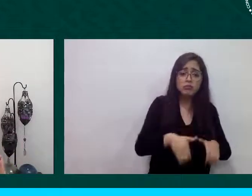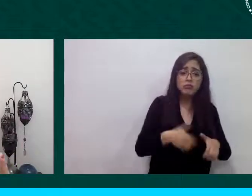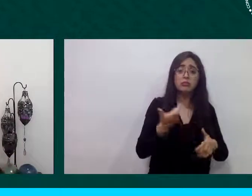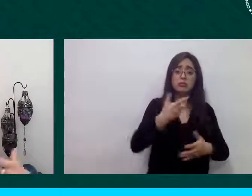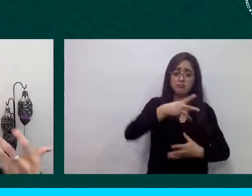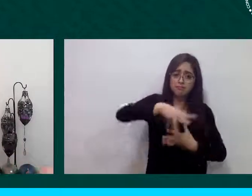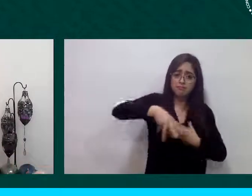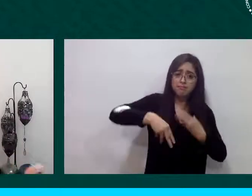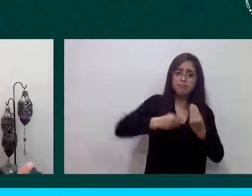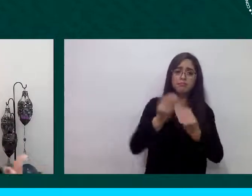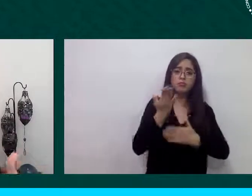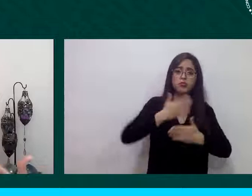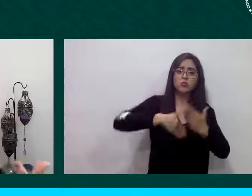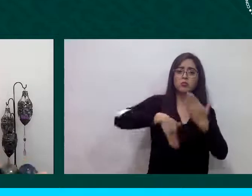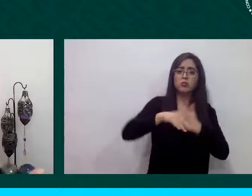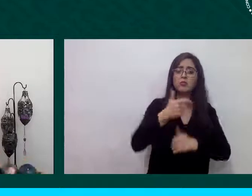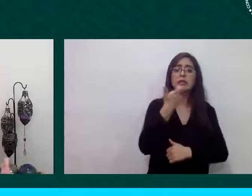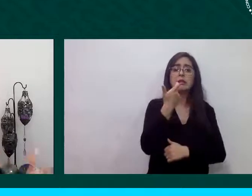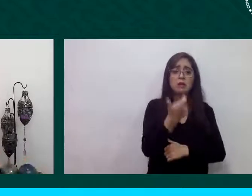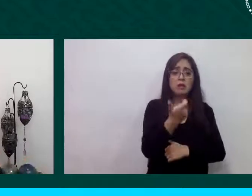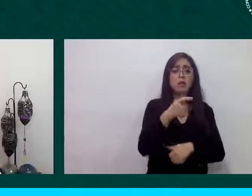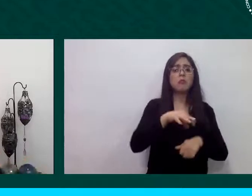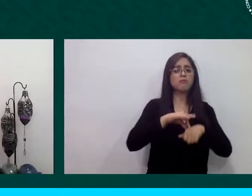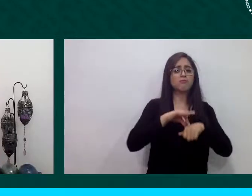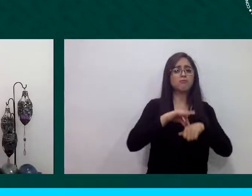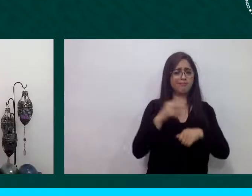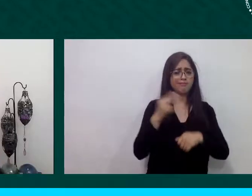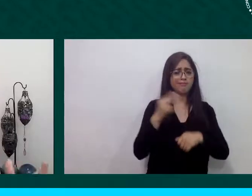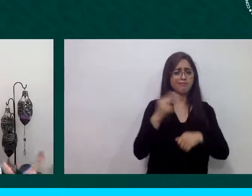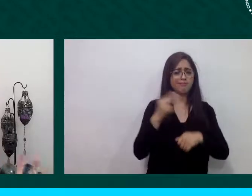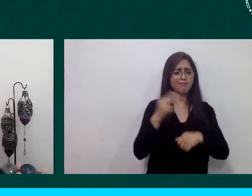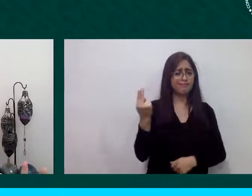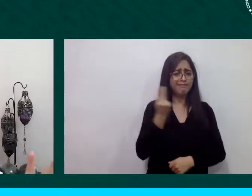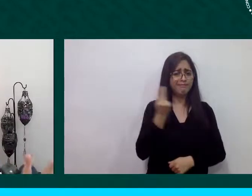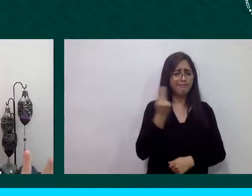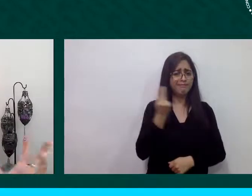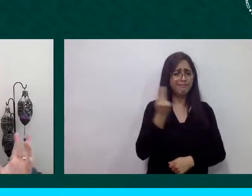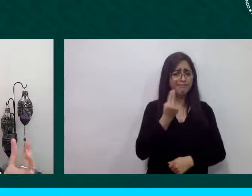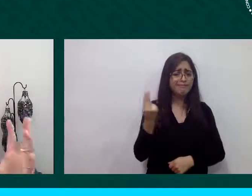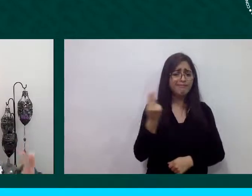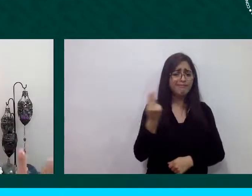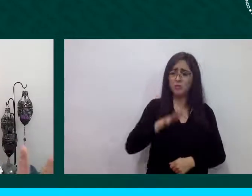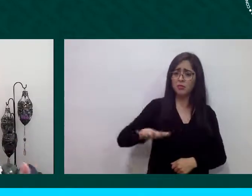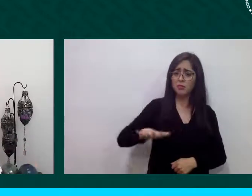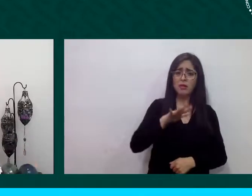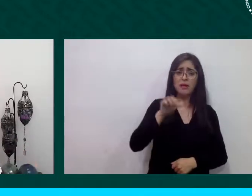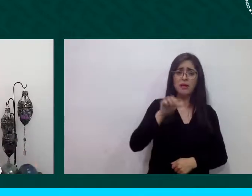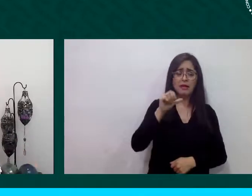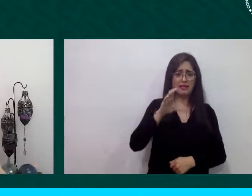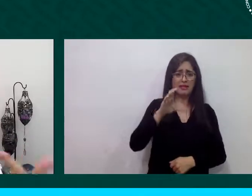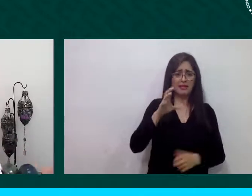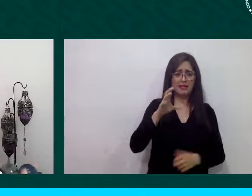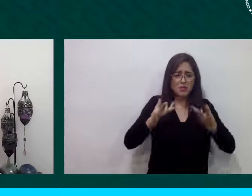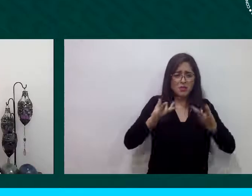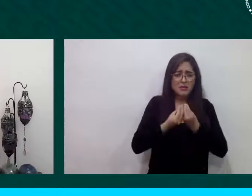consiguiente también buscamos desde sociedad civil y organismo internacional promover esta integración y por supuesto